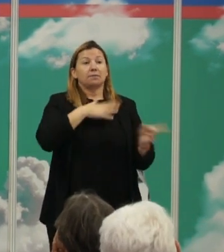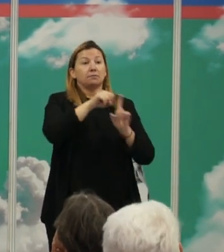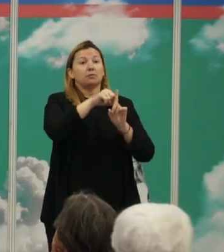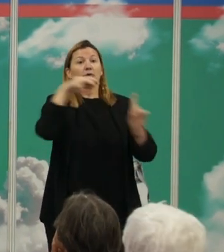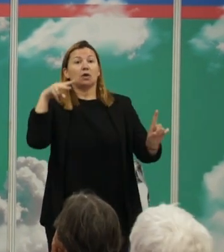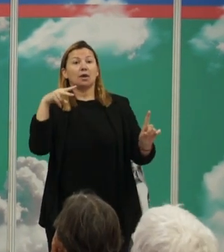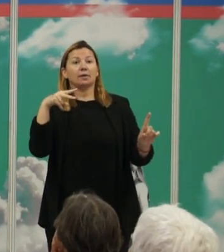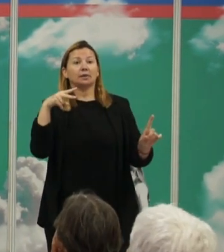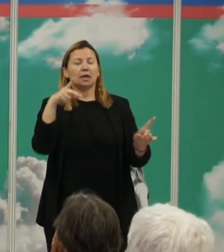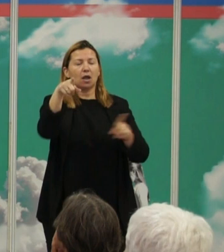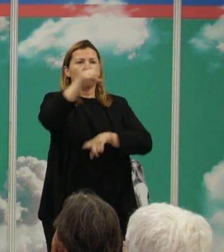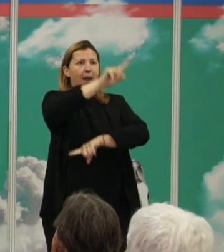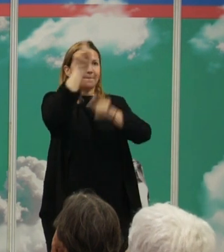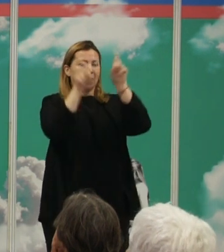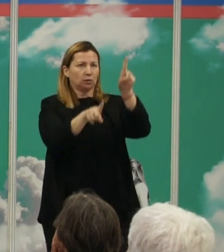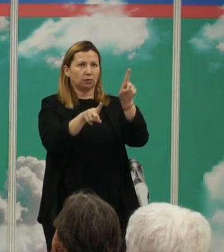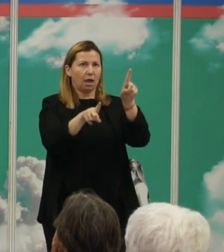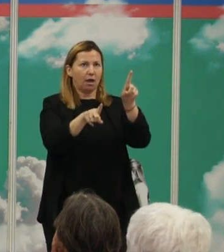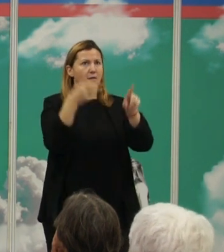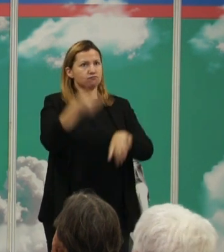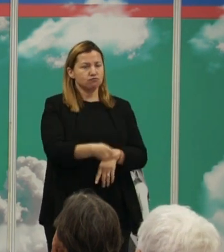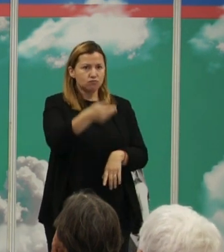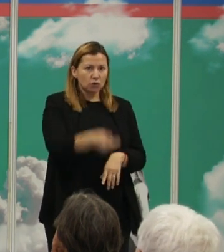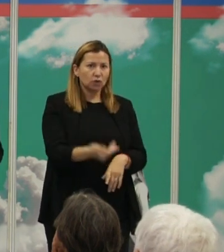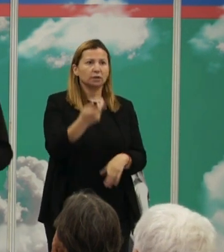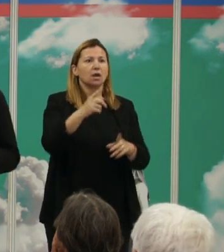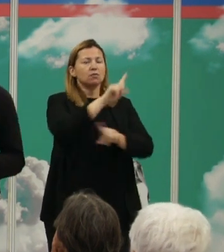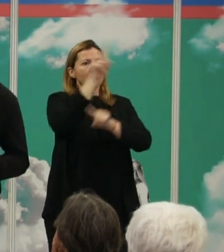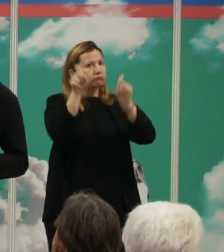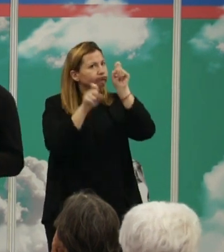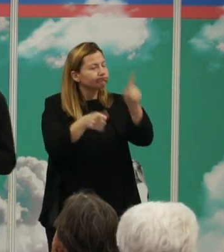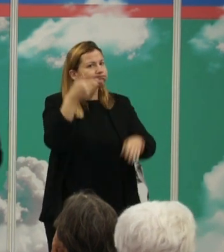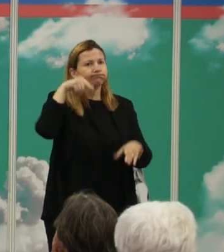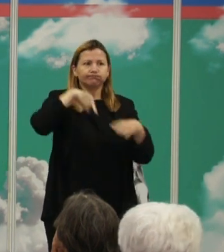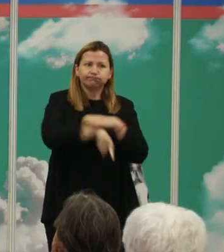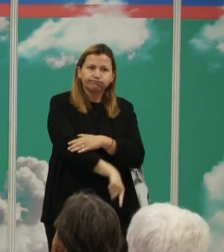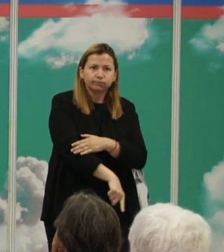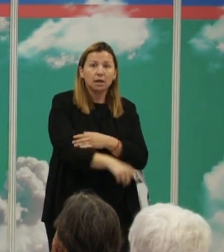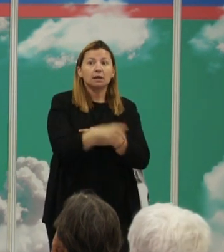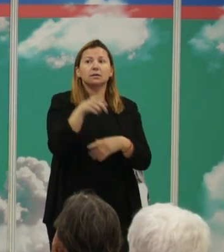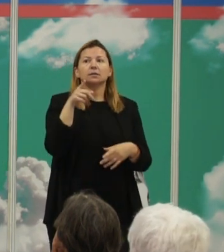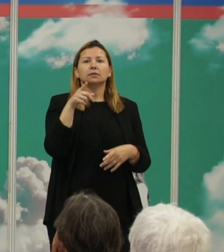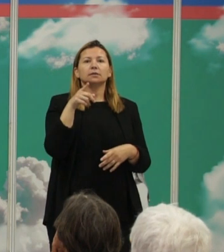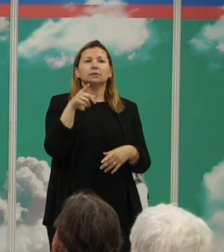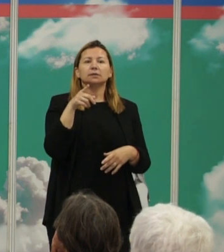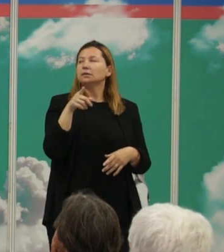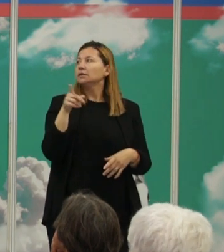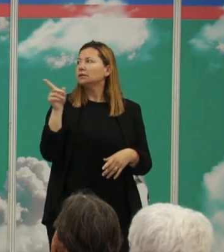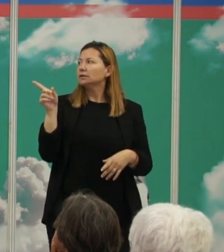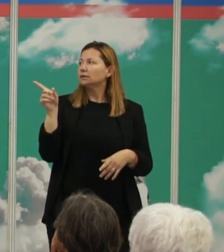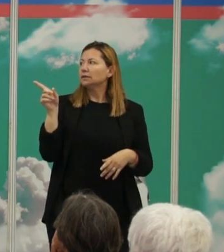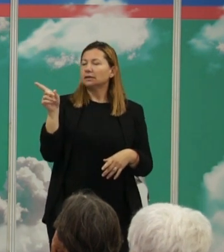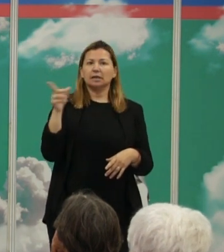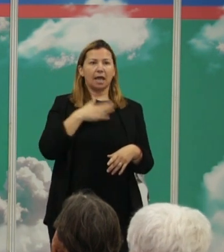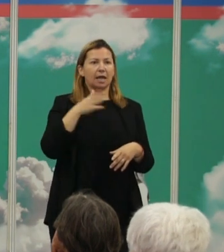consenso porque la pregunta es una pregunta seria, es una pregunta muy profunda, y básicamente es una pregunta que va dirigida a entender exactamente cuál